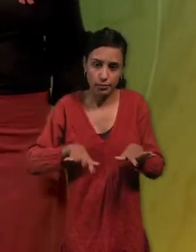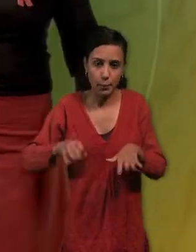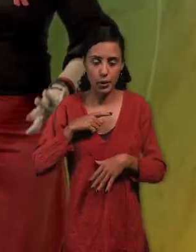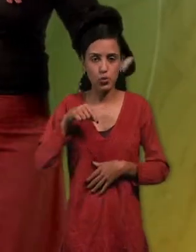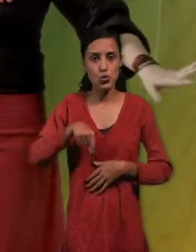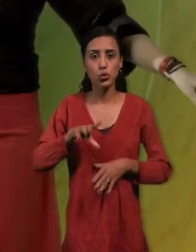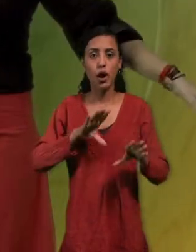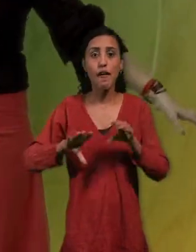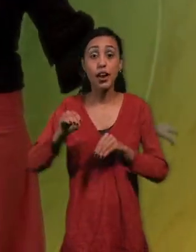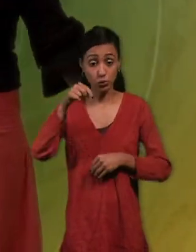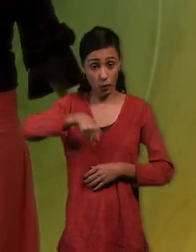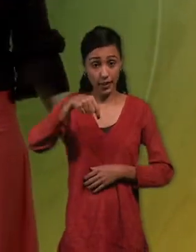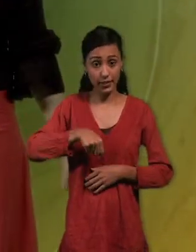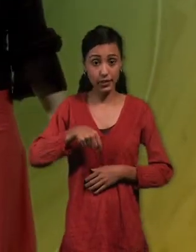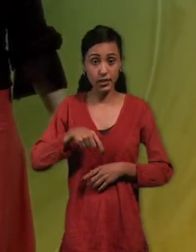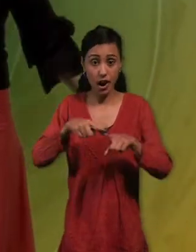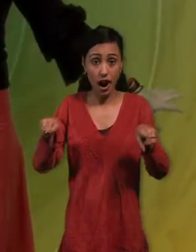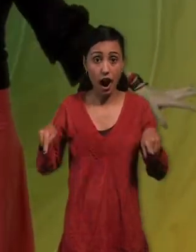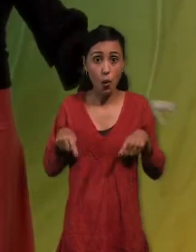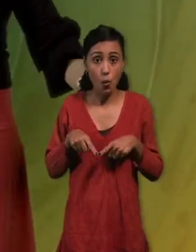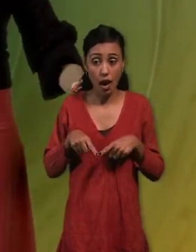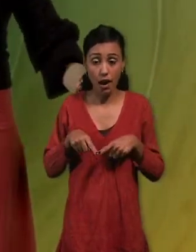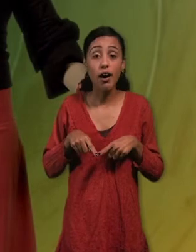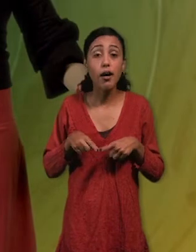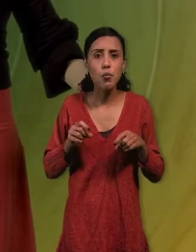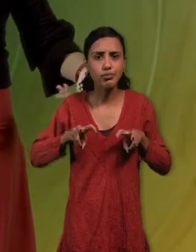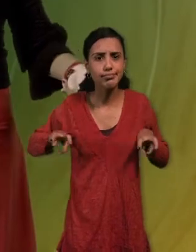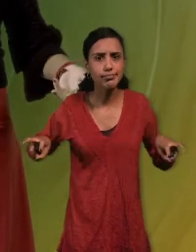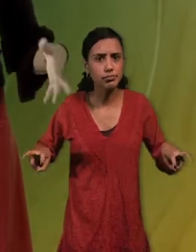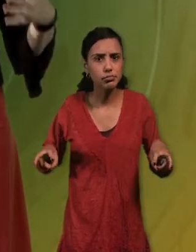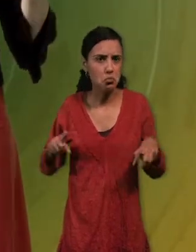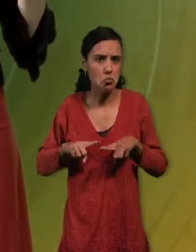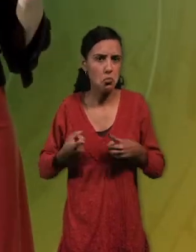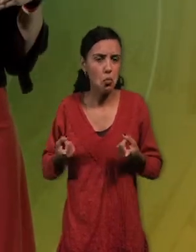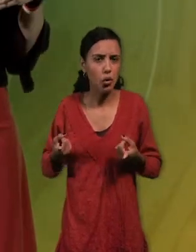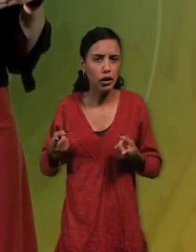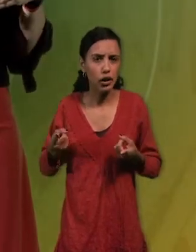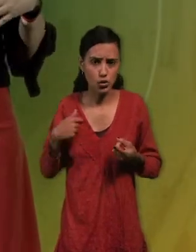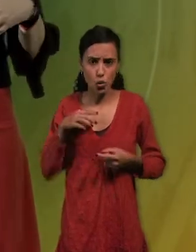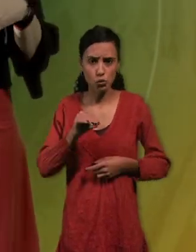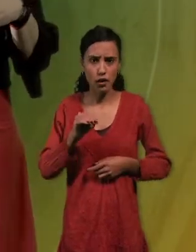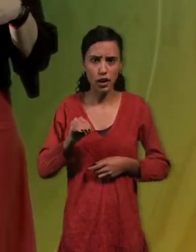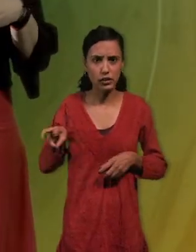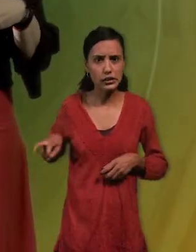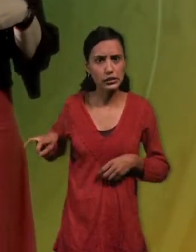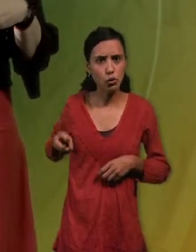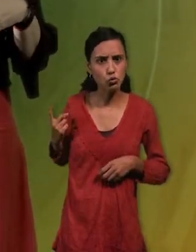y estoy en un aula llena de sillas, no tiene sentido que mientras yo hablo, las sillas se muevan solas.